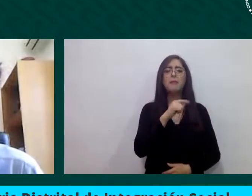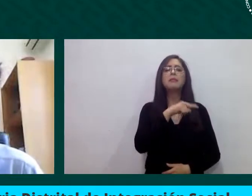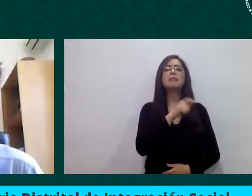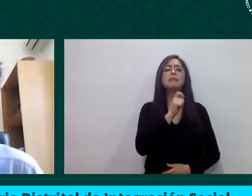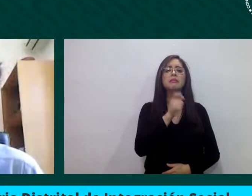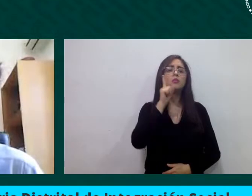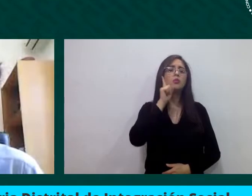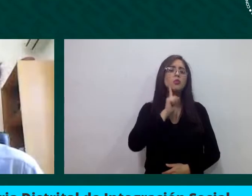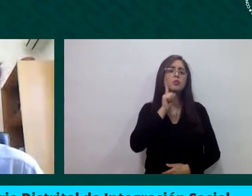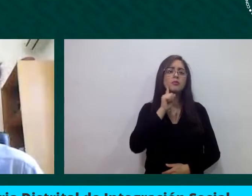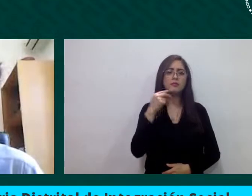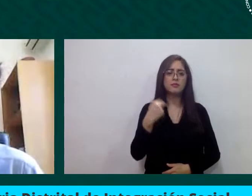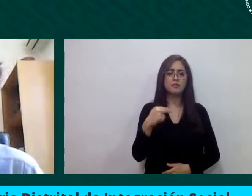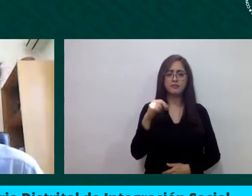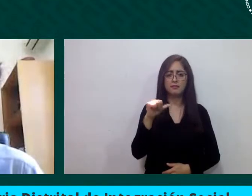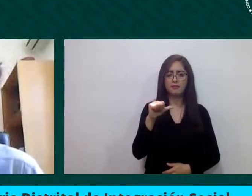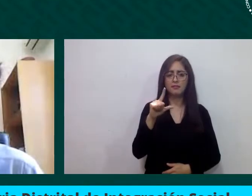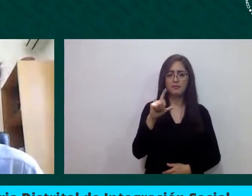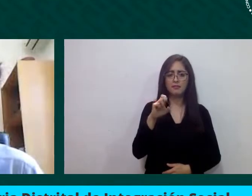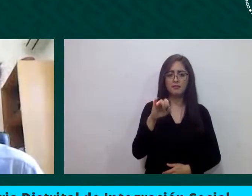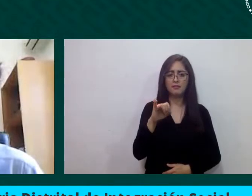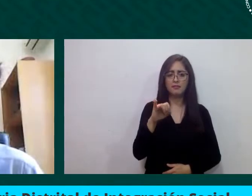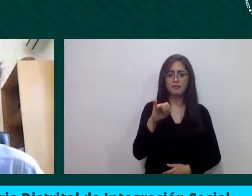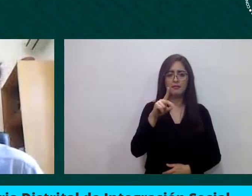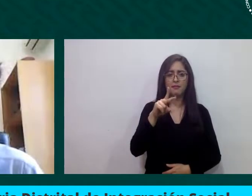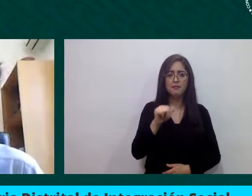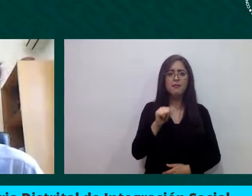ciudad en este contexto